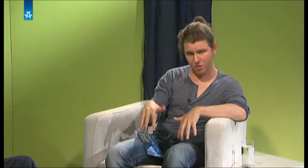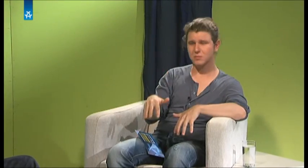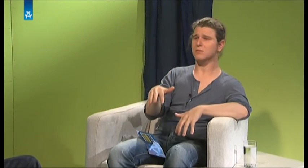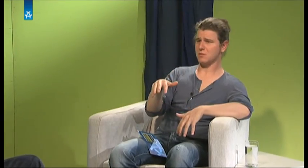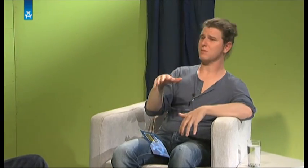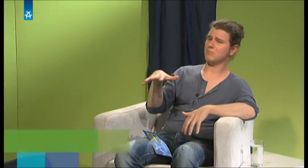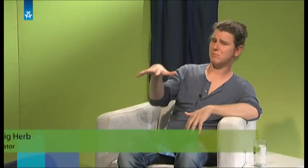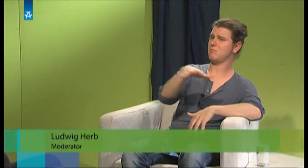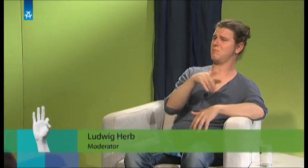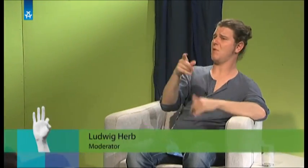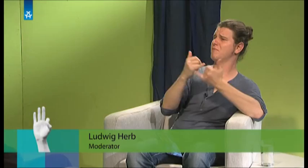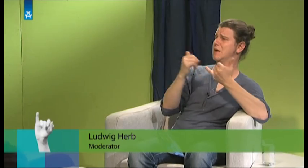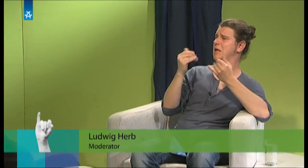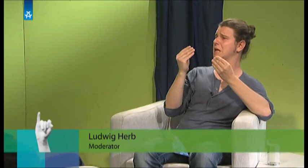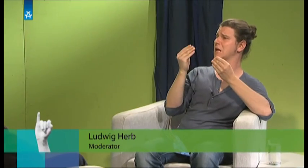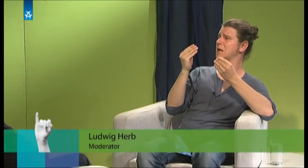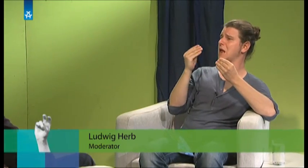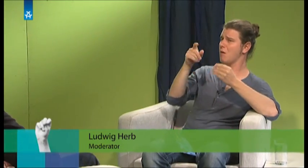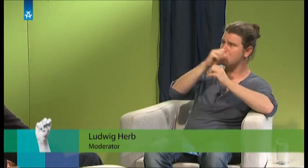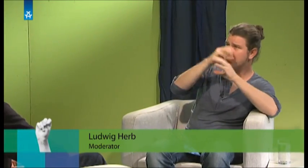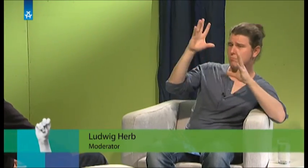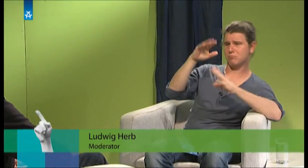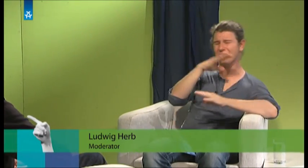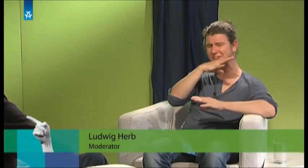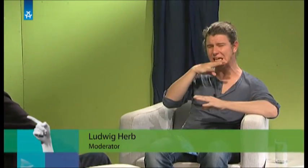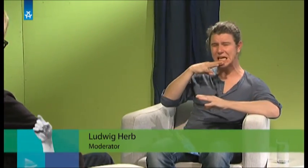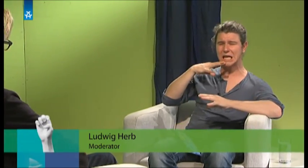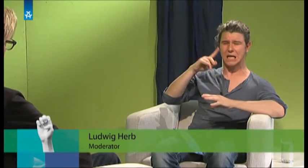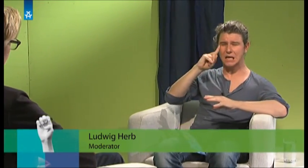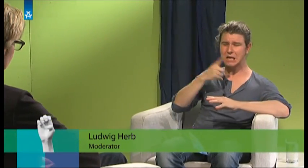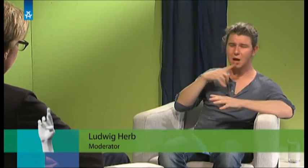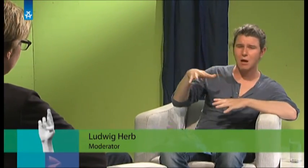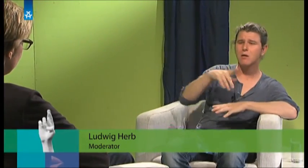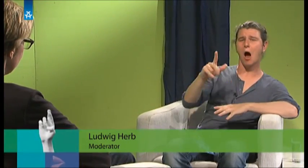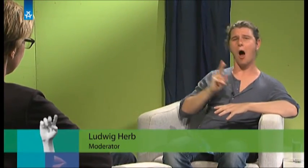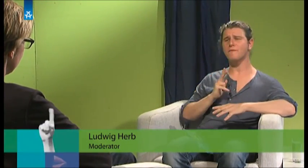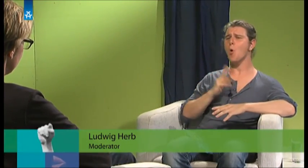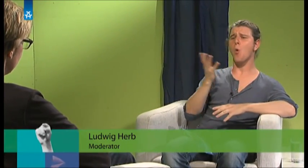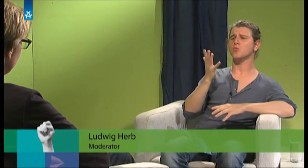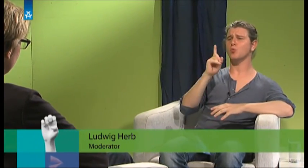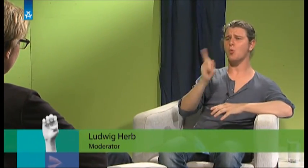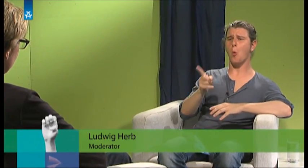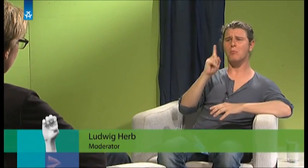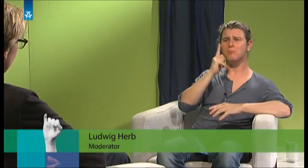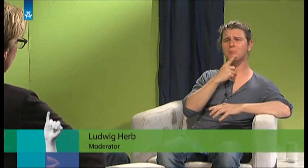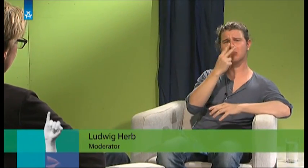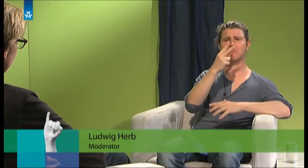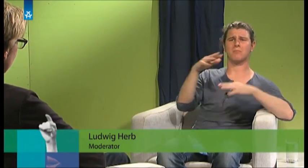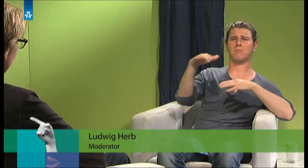Nochmal zurück, du kamst an einer Universität. Ich wollte fragen, war deine Erwartung, dass da ganz, ganz viele taube Menschen auf dem Campus rumlaufen? Oder